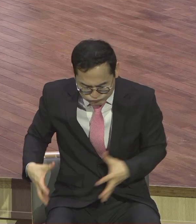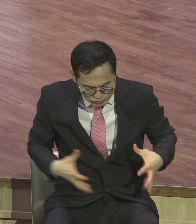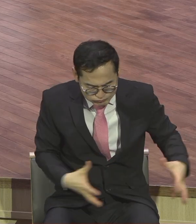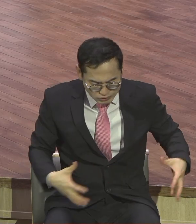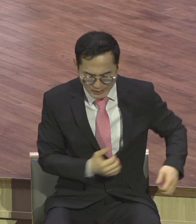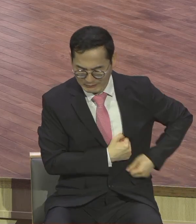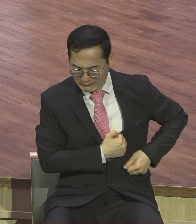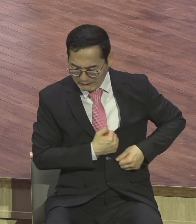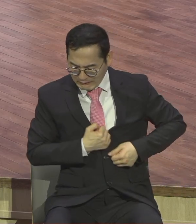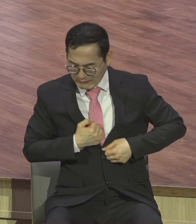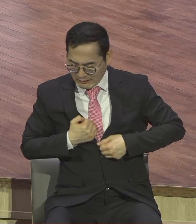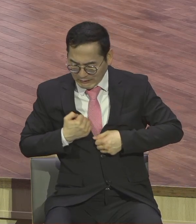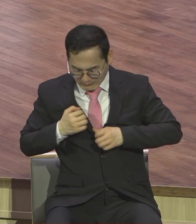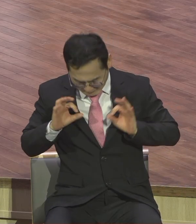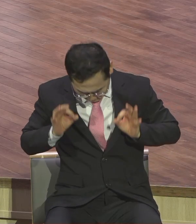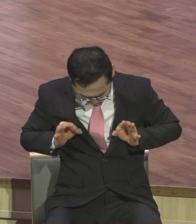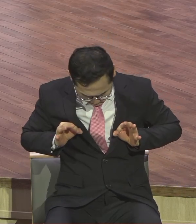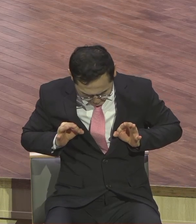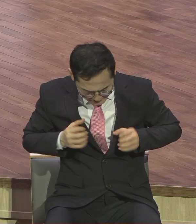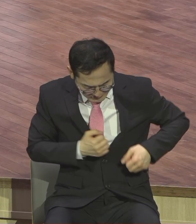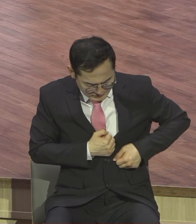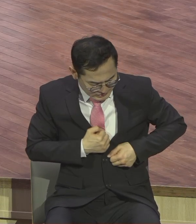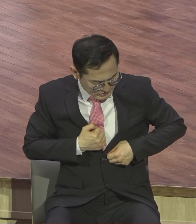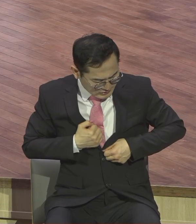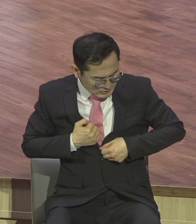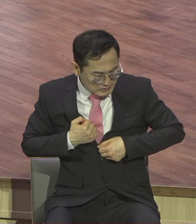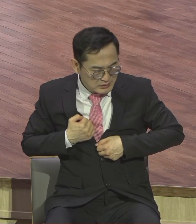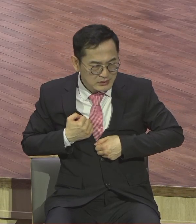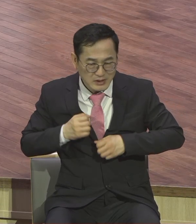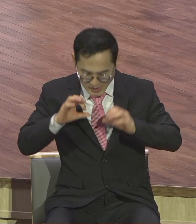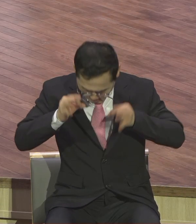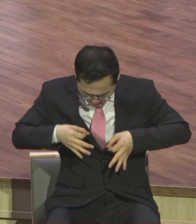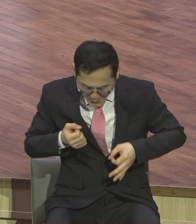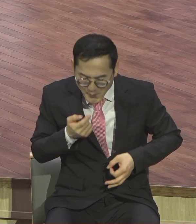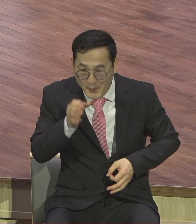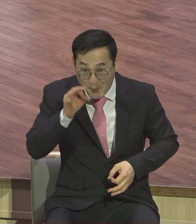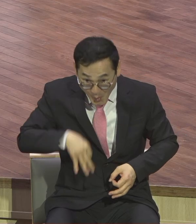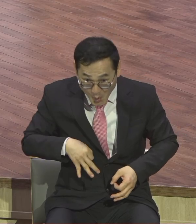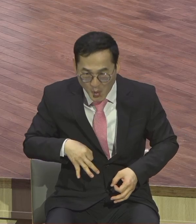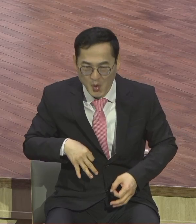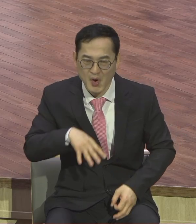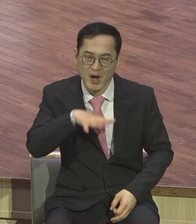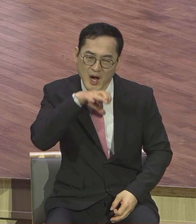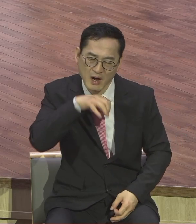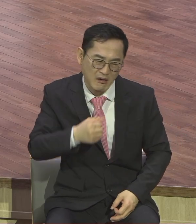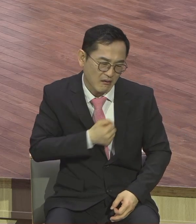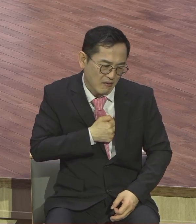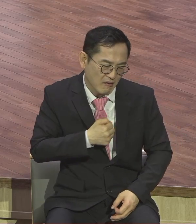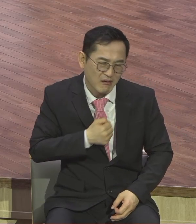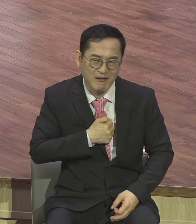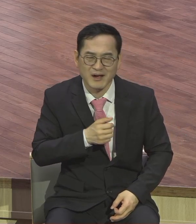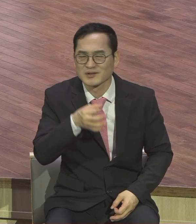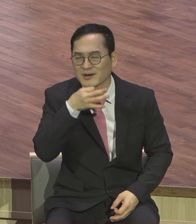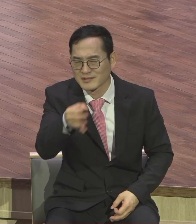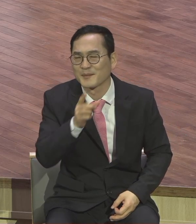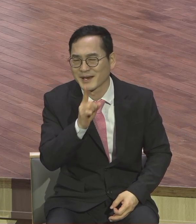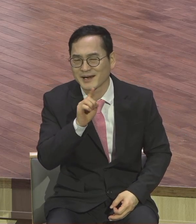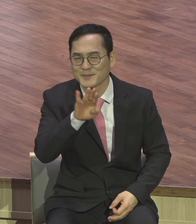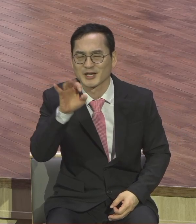이 비육집탄이에요 지금 여러분이 이게 무슨 말입니까 영적